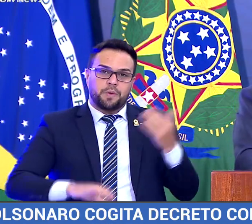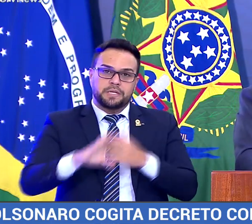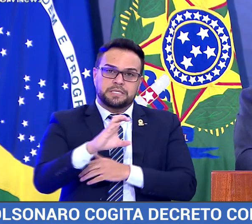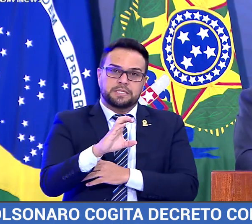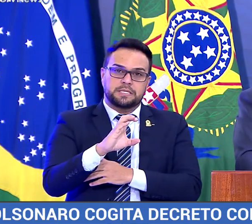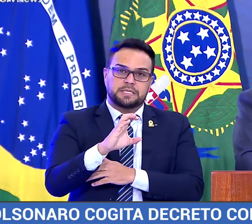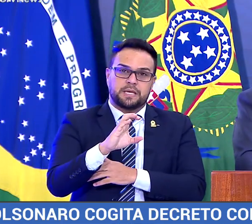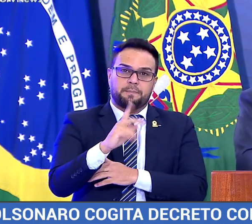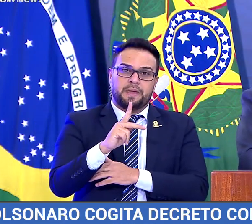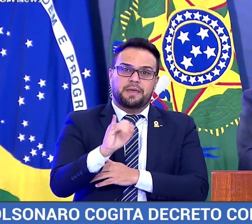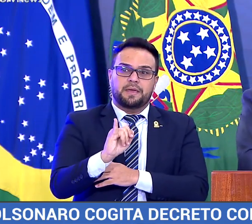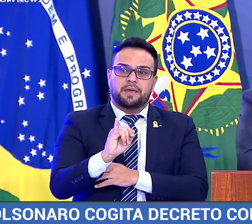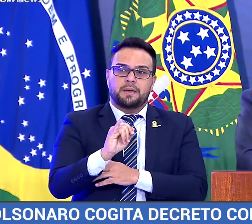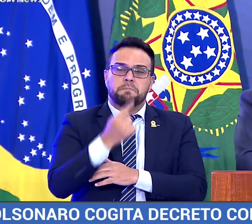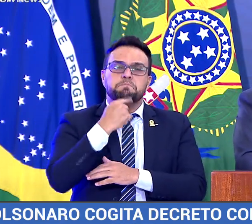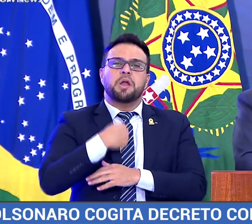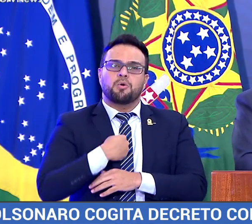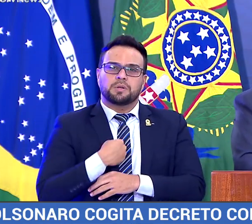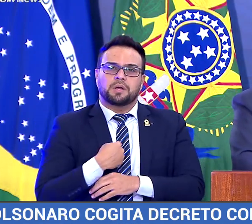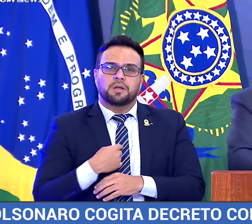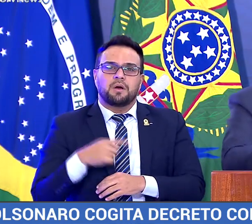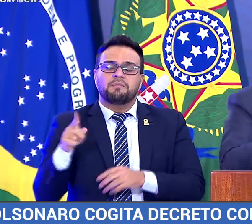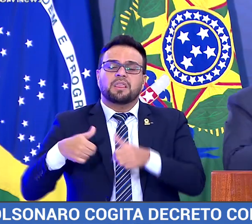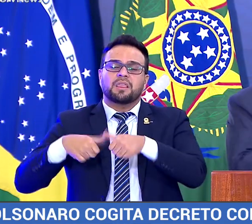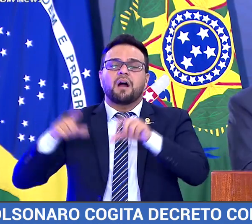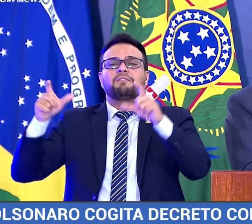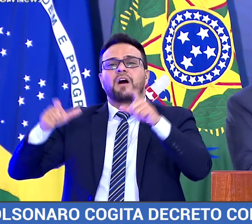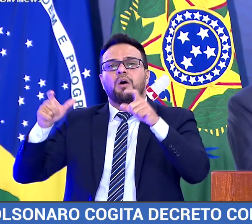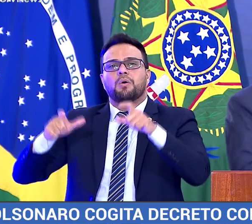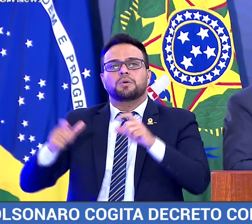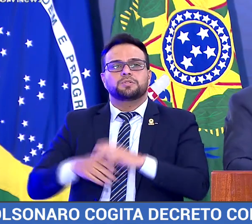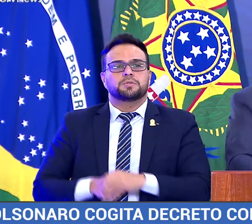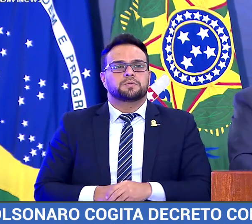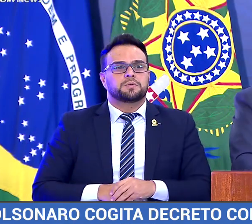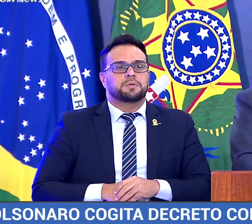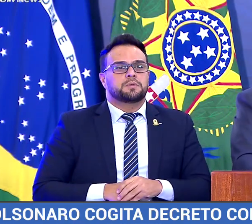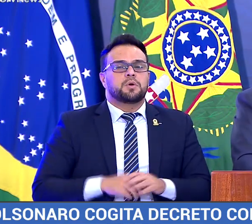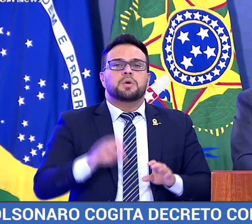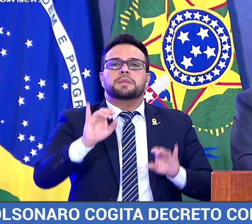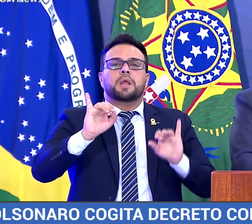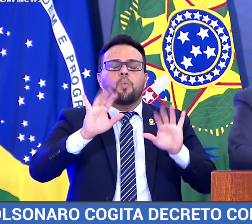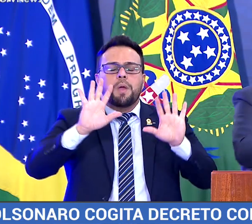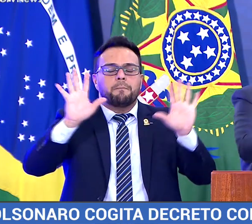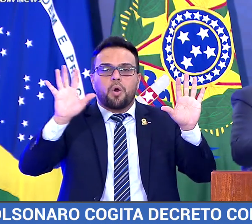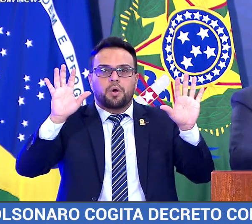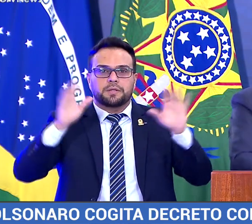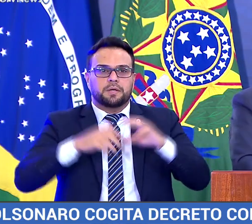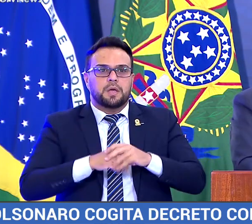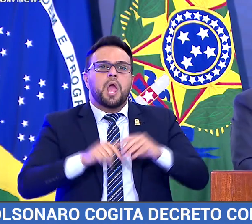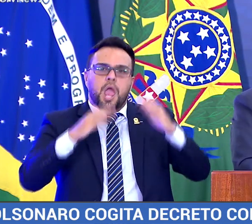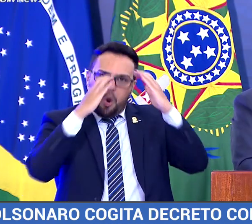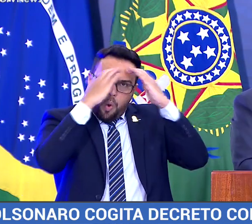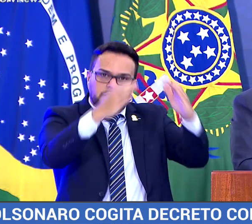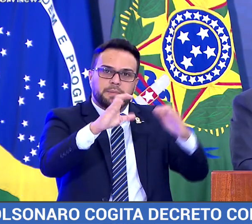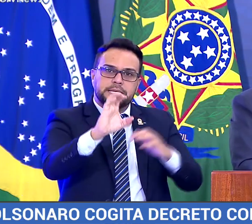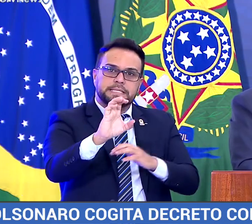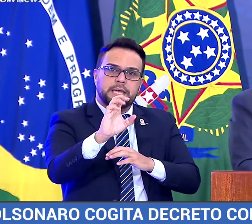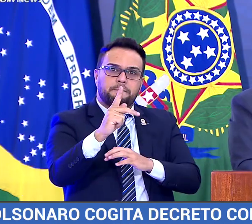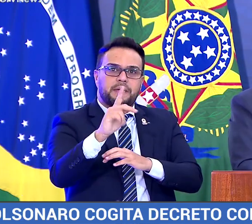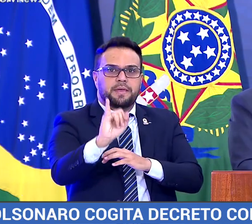exemplo, onde eu estava nos meus últimos fins de semana, 50. Não interessa onde eu estava. Respeito à CPI.